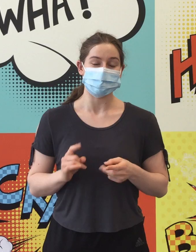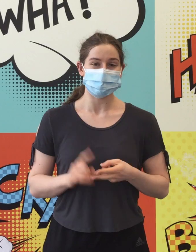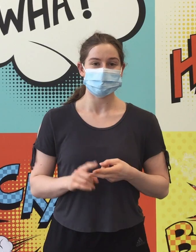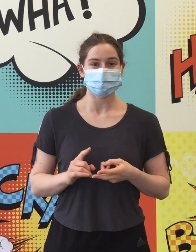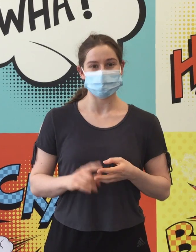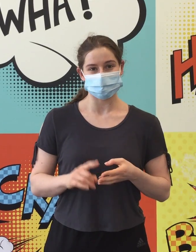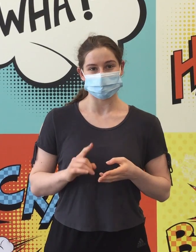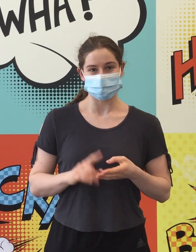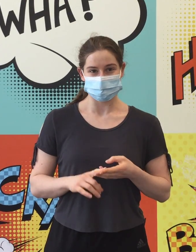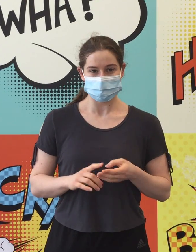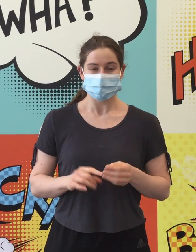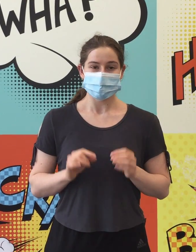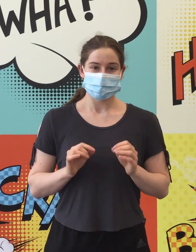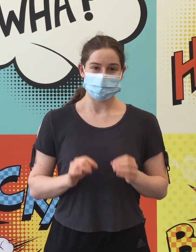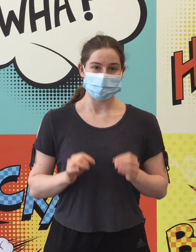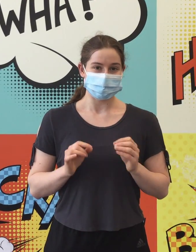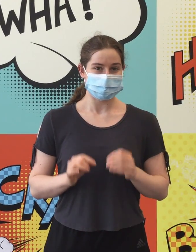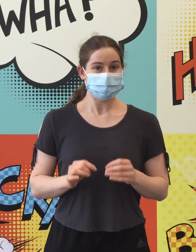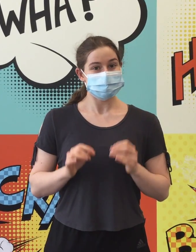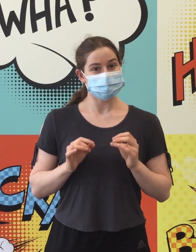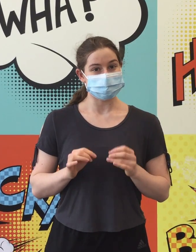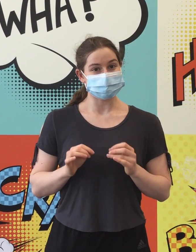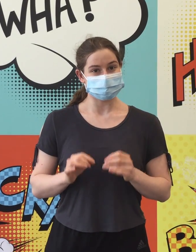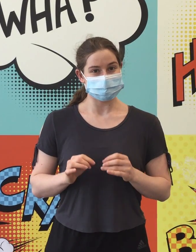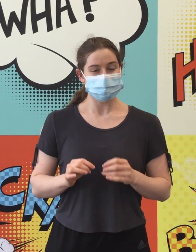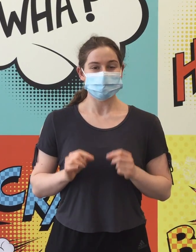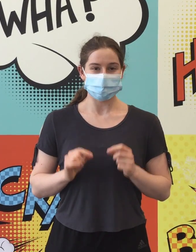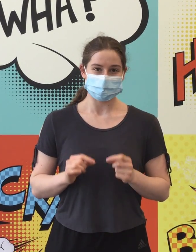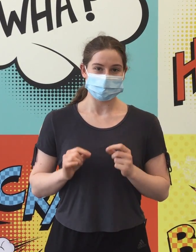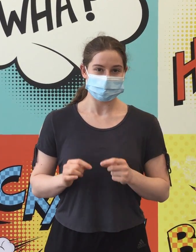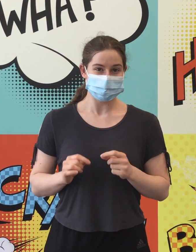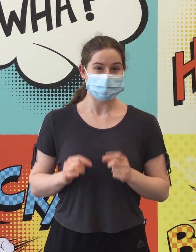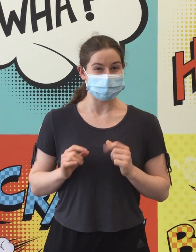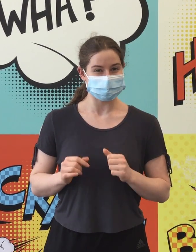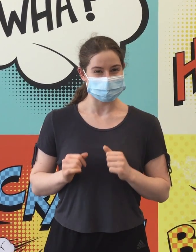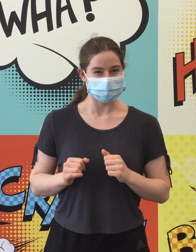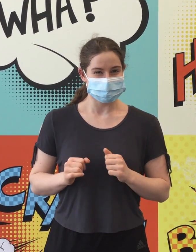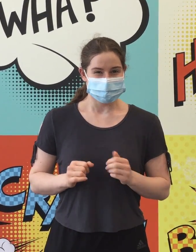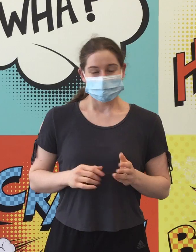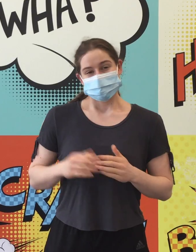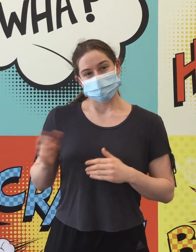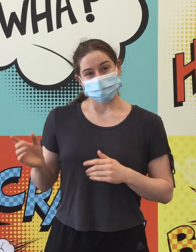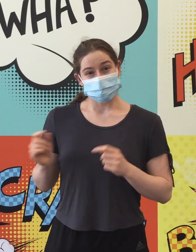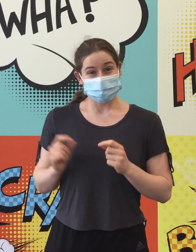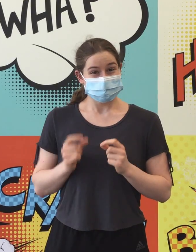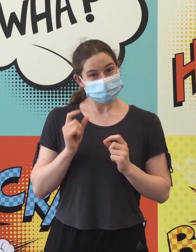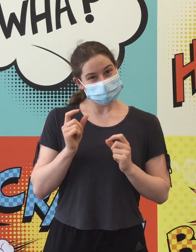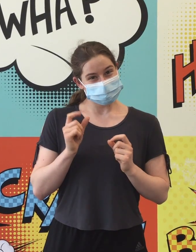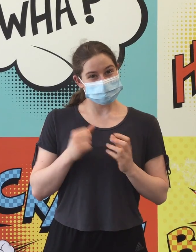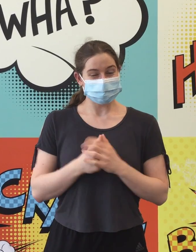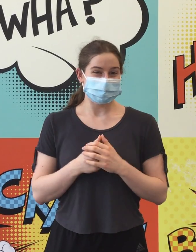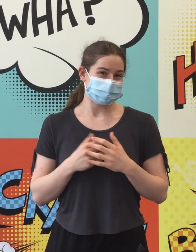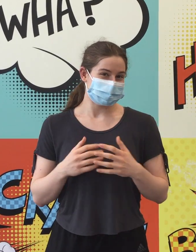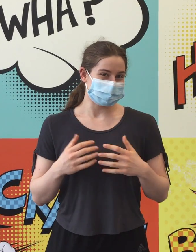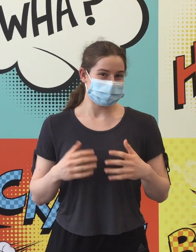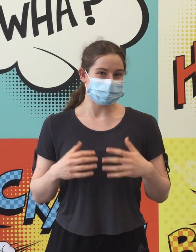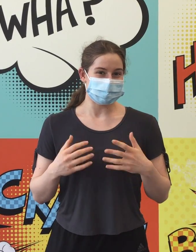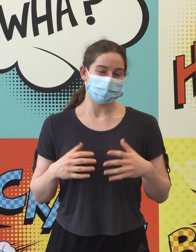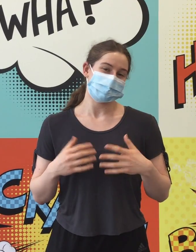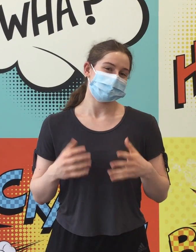www.ville.ddo.qc.ca. Tu vas voir une petite vidéo courte qui va t'expliquer comment le Club